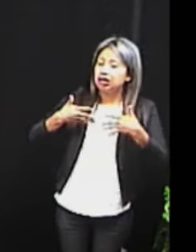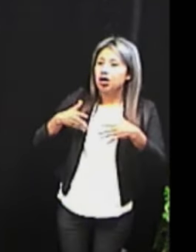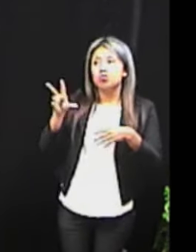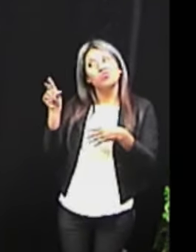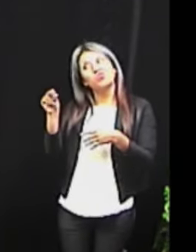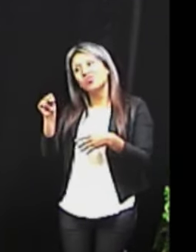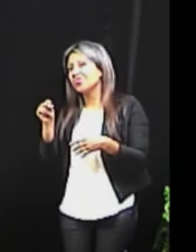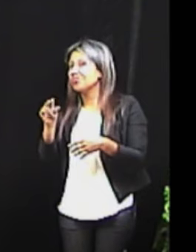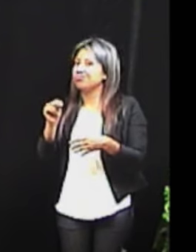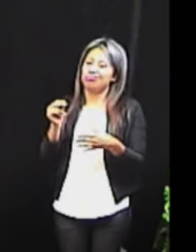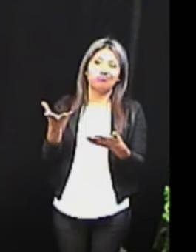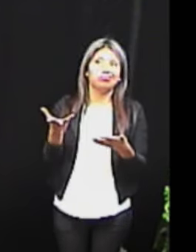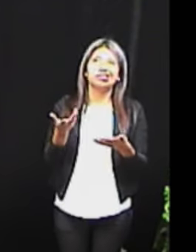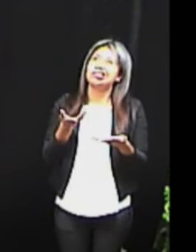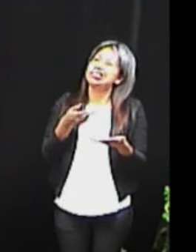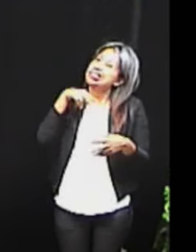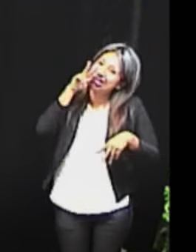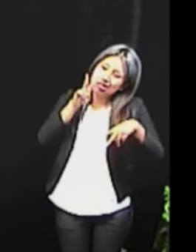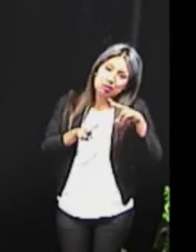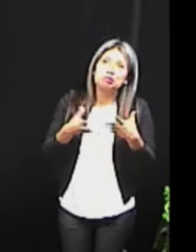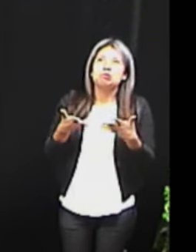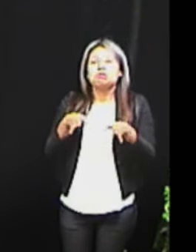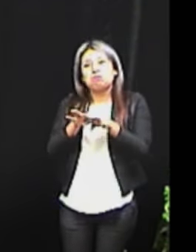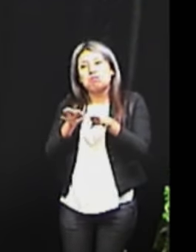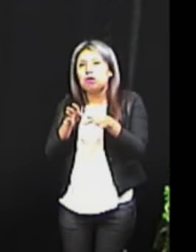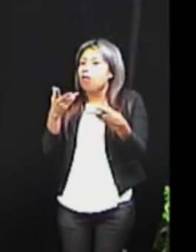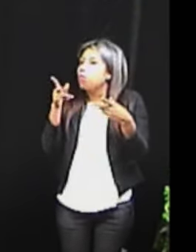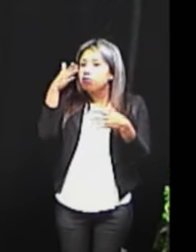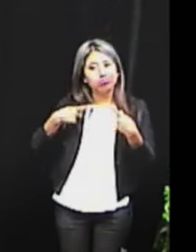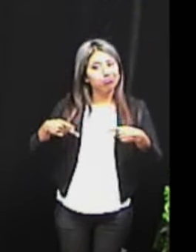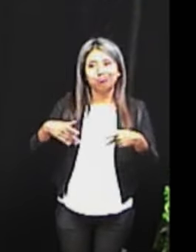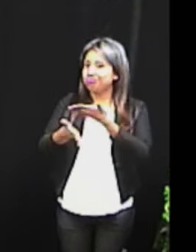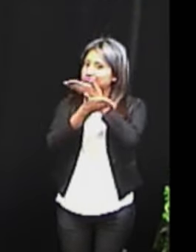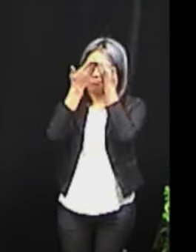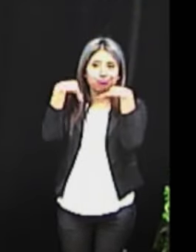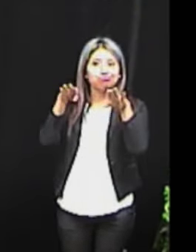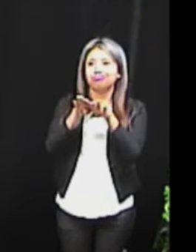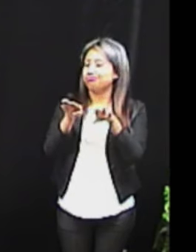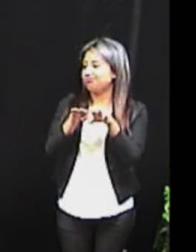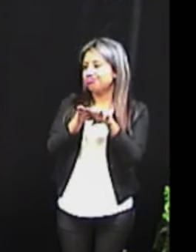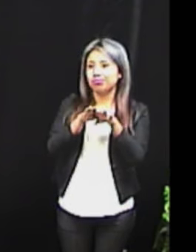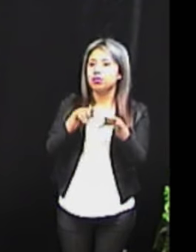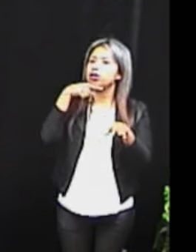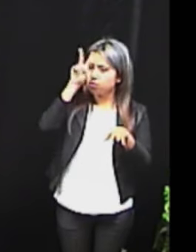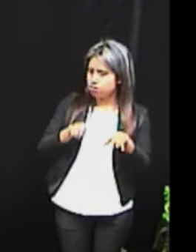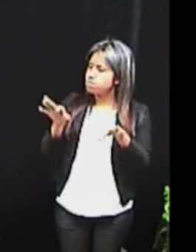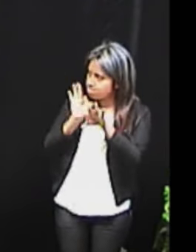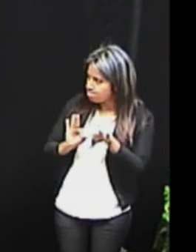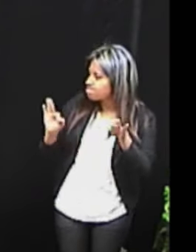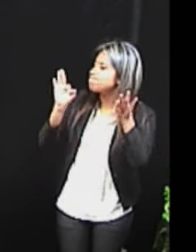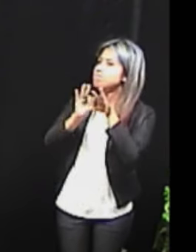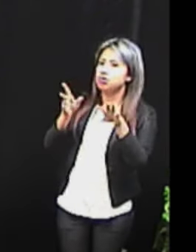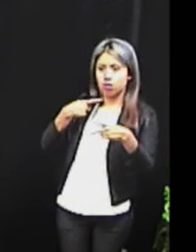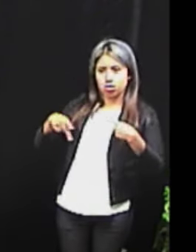Definitivamente son reacciones o modos que se tienen, ¿verdad? Pero es importante poner atención